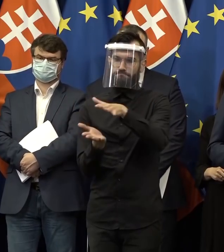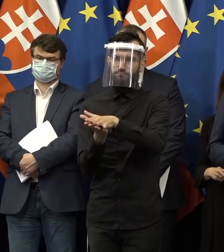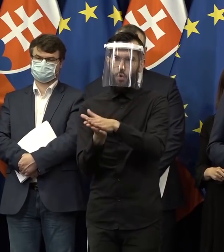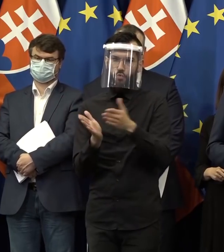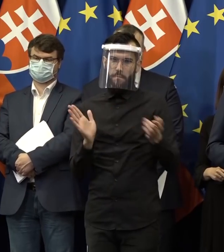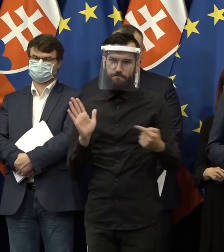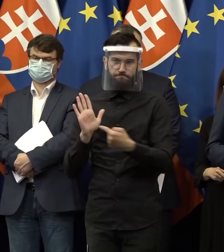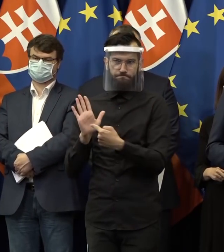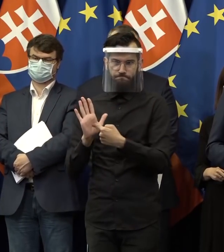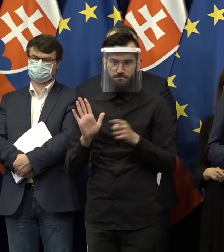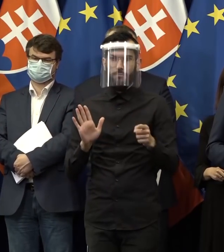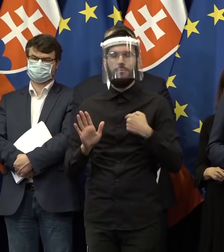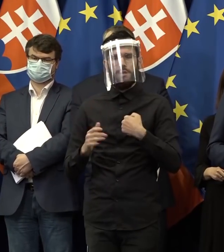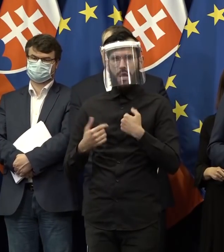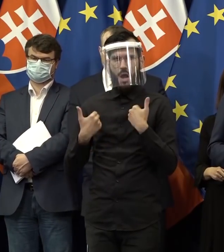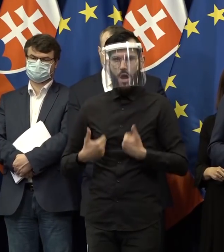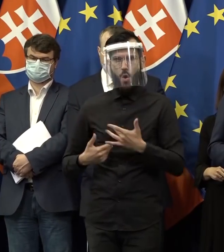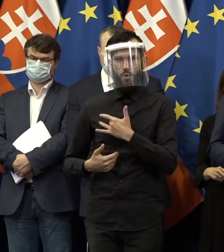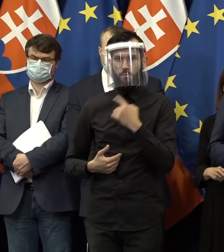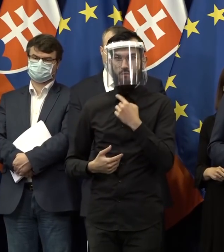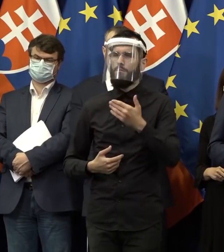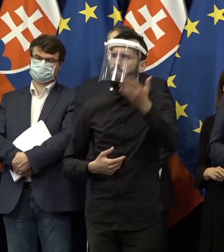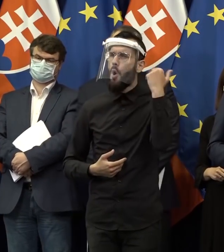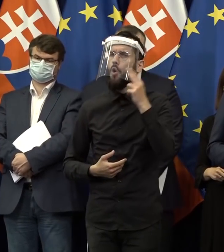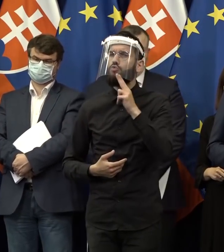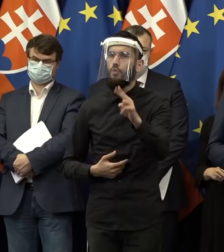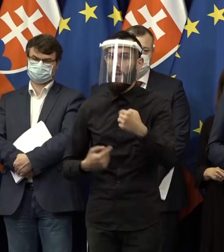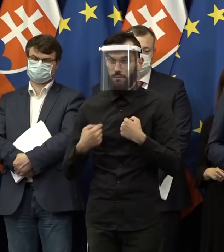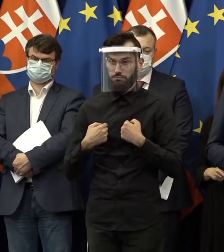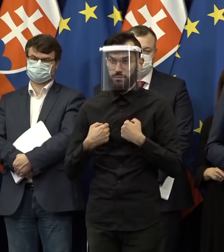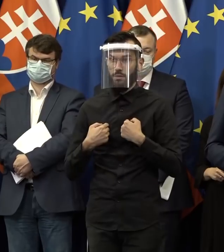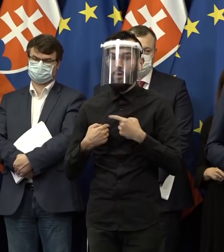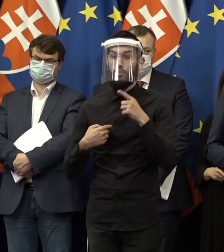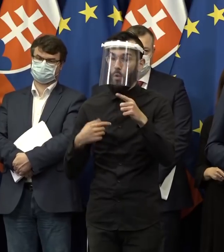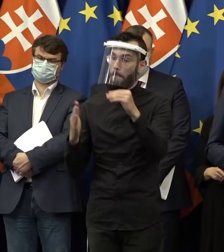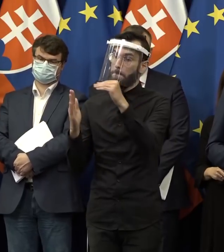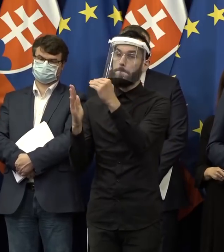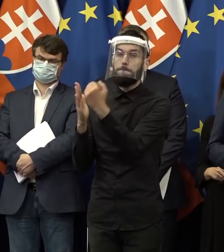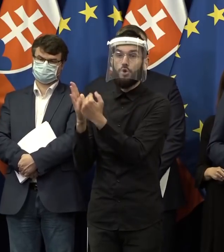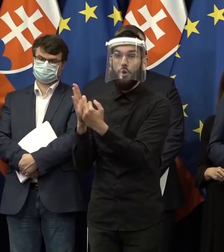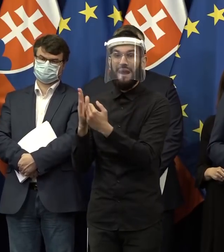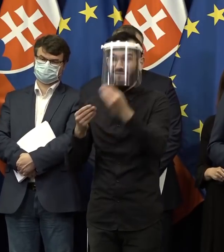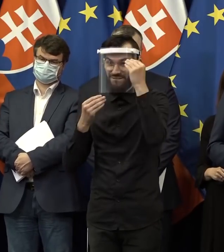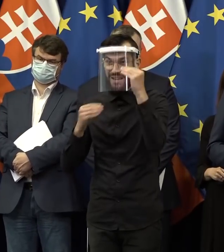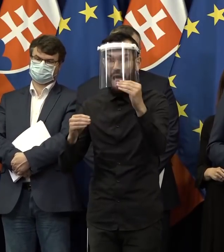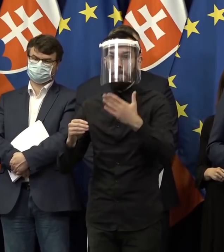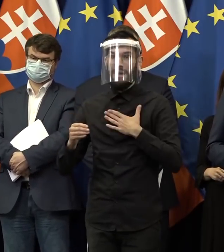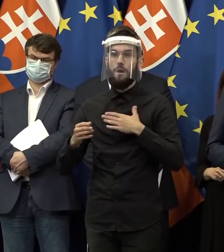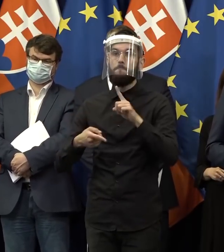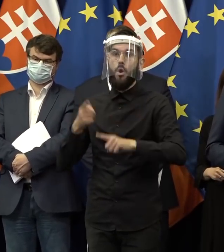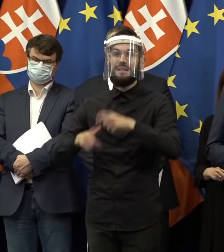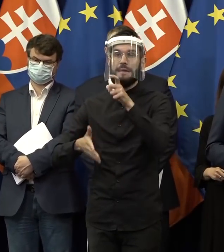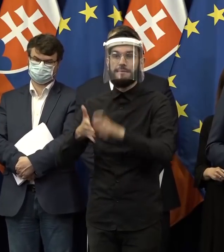za seba môžem povedať, že to, čo som ľuďom slúbil, tak sme v tomto programovom vyhlásení vlády ako strana